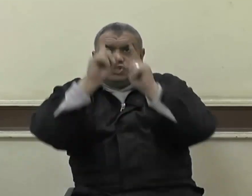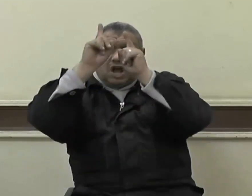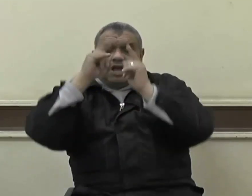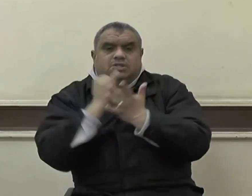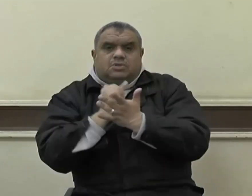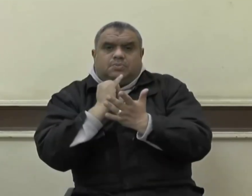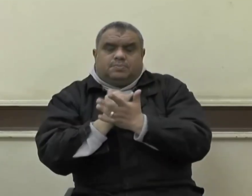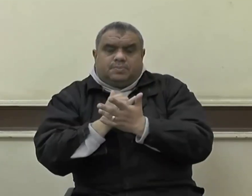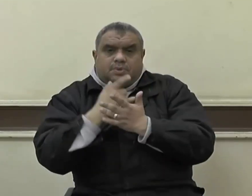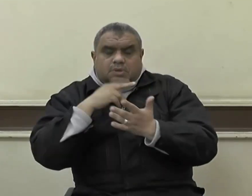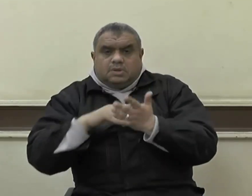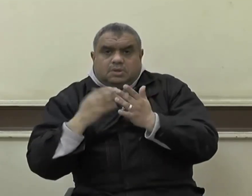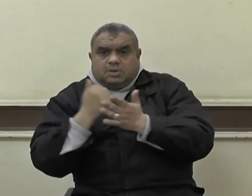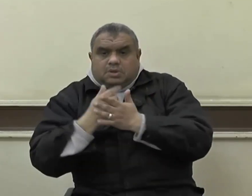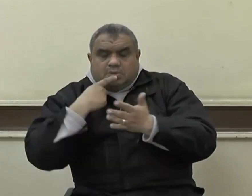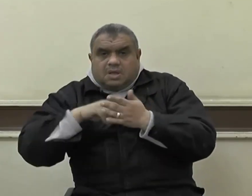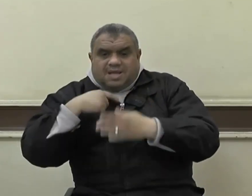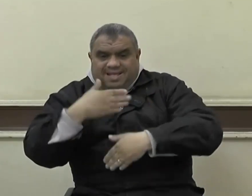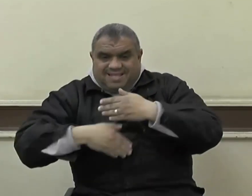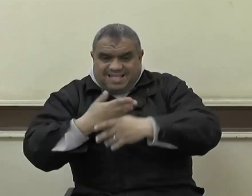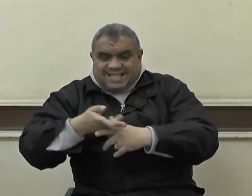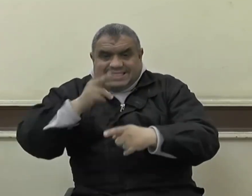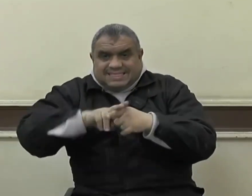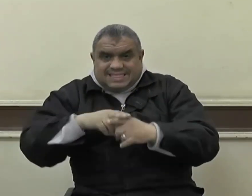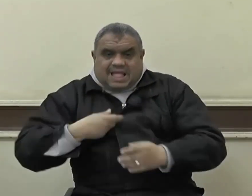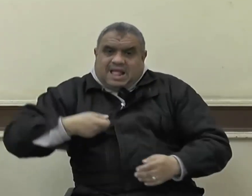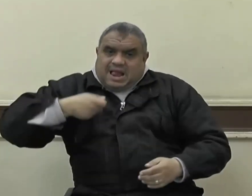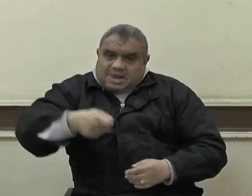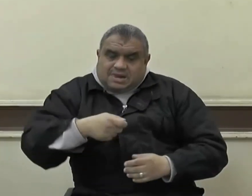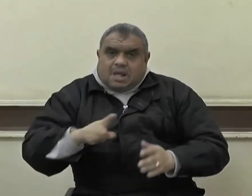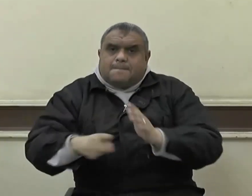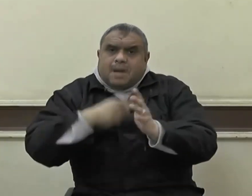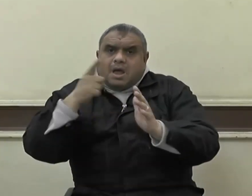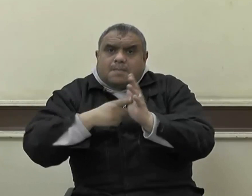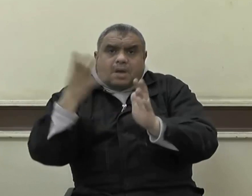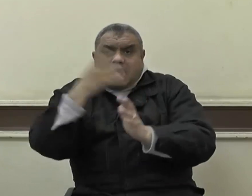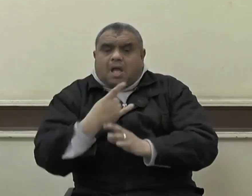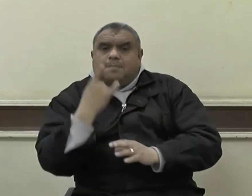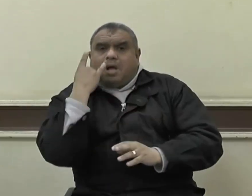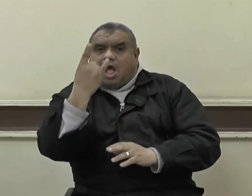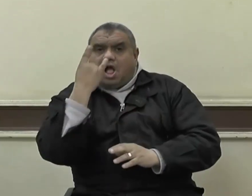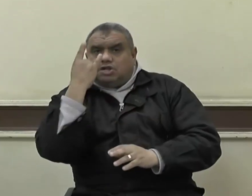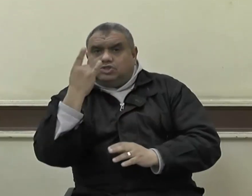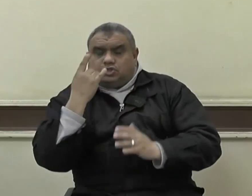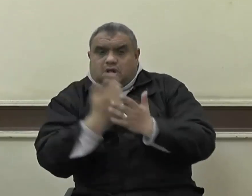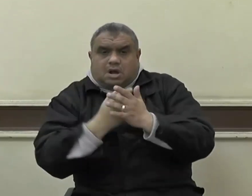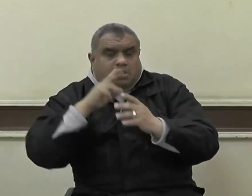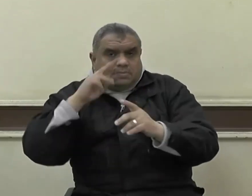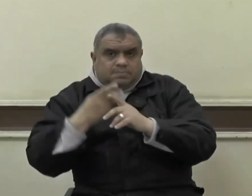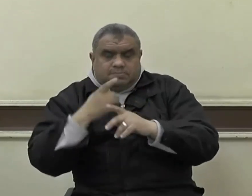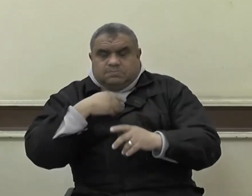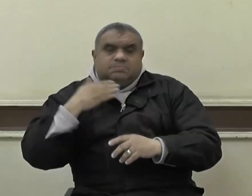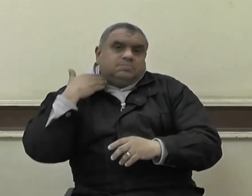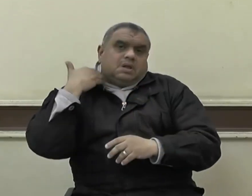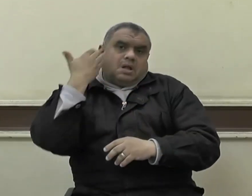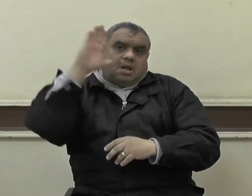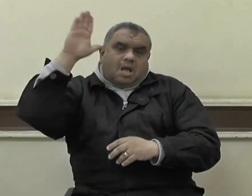الكرامة ولا أدل على ذلك الفضل من قول نبينا صلى الله عليه وسلم